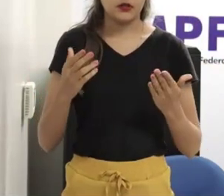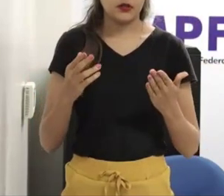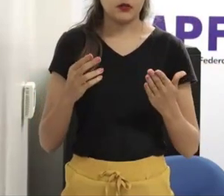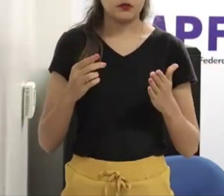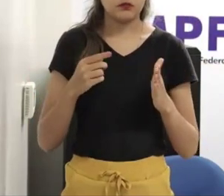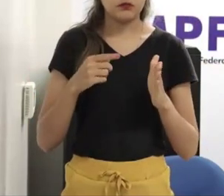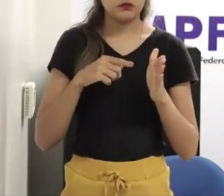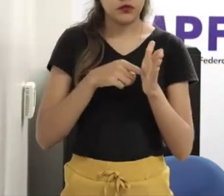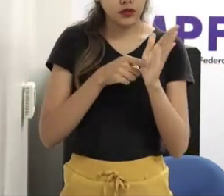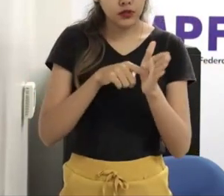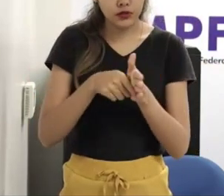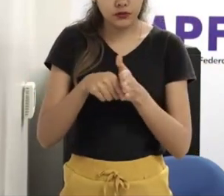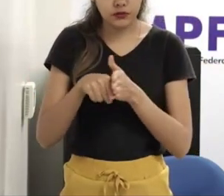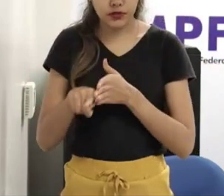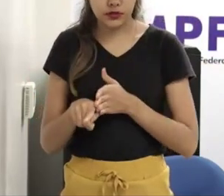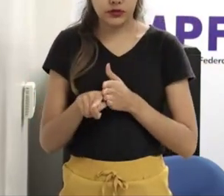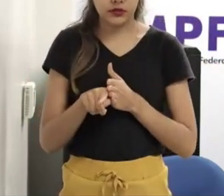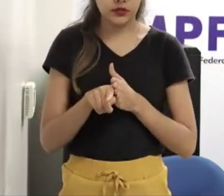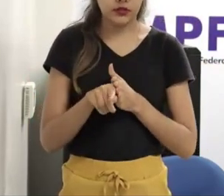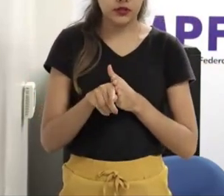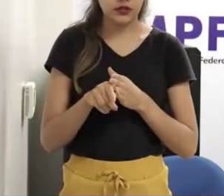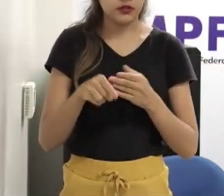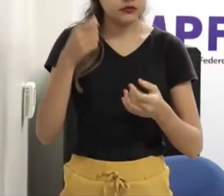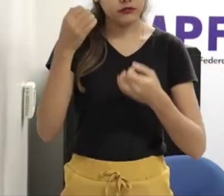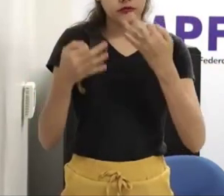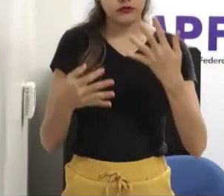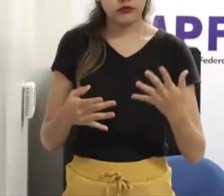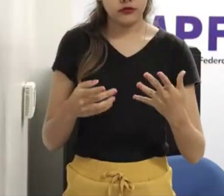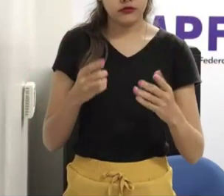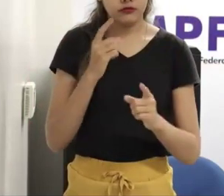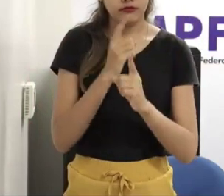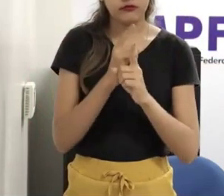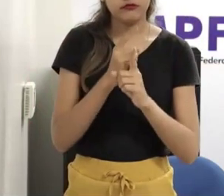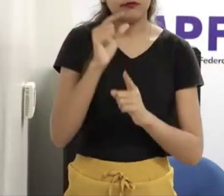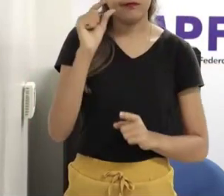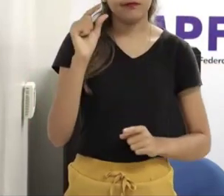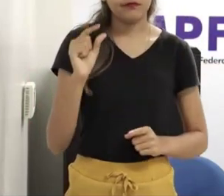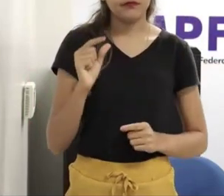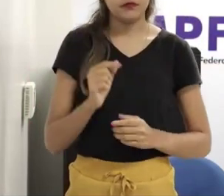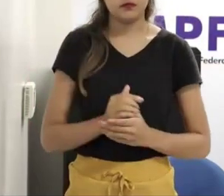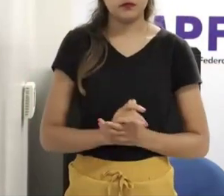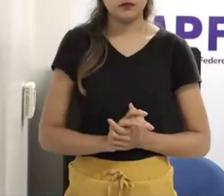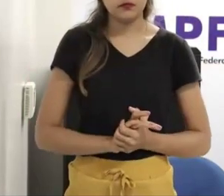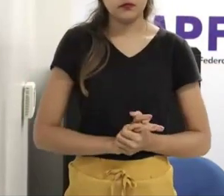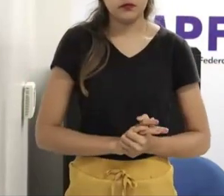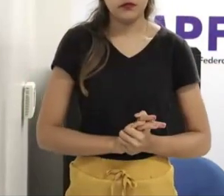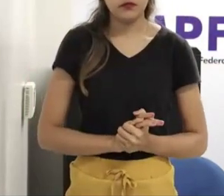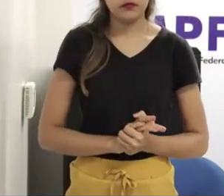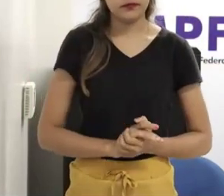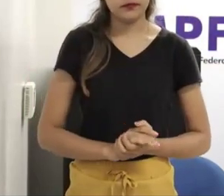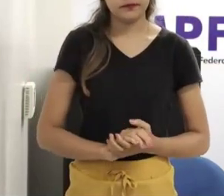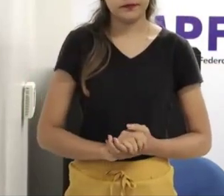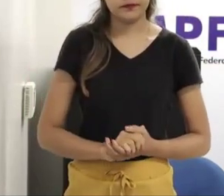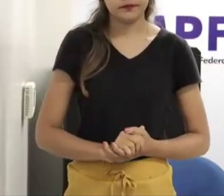quantitativamente, qualitativamente, ainda a gente está engatinhando nisso, né? É difícil achar bons